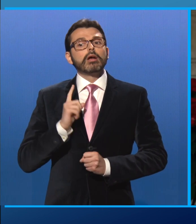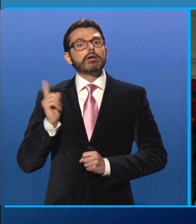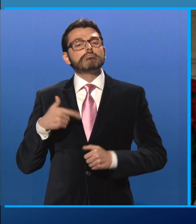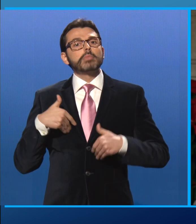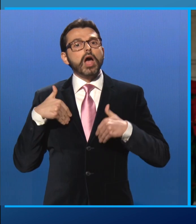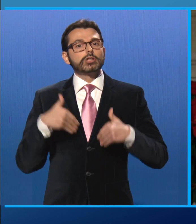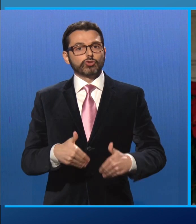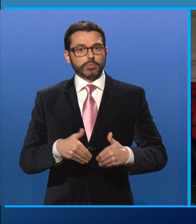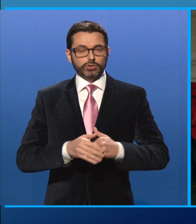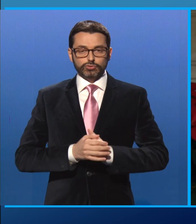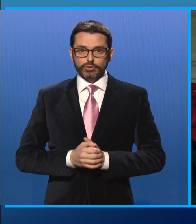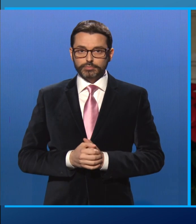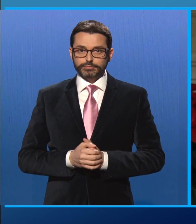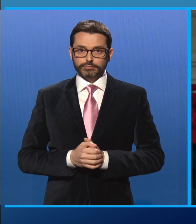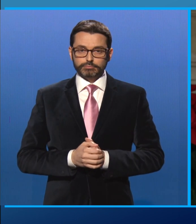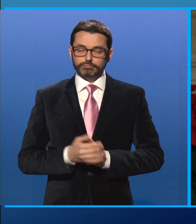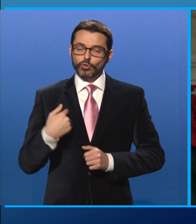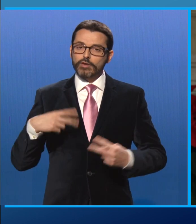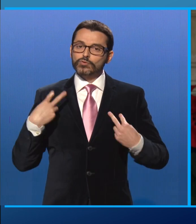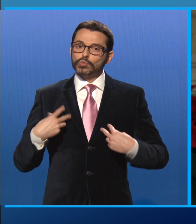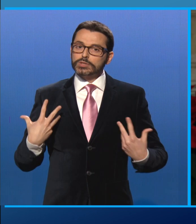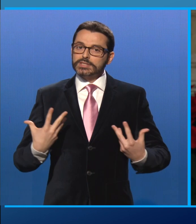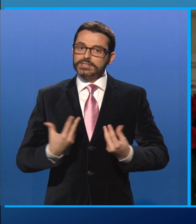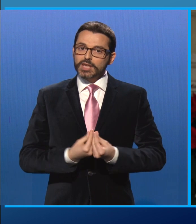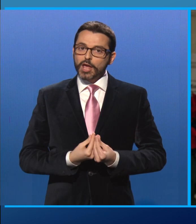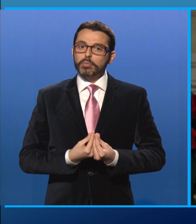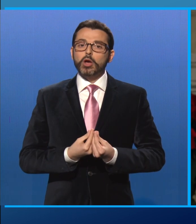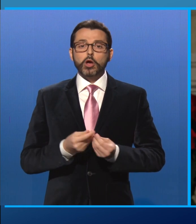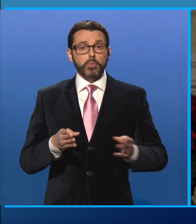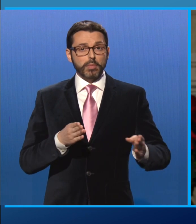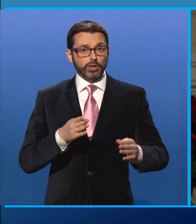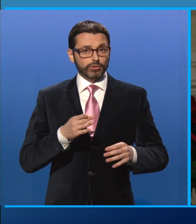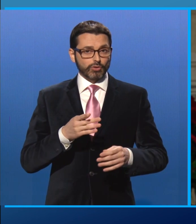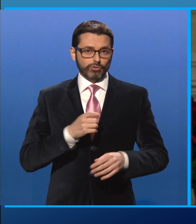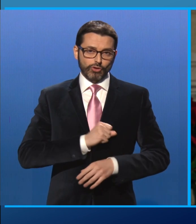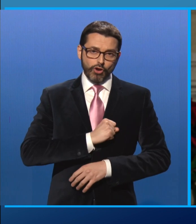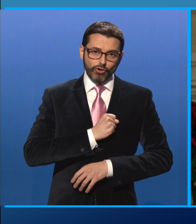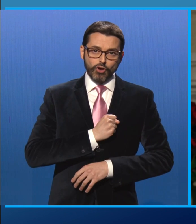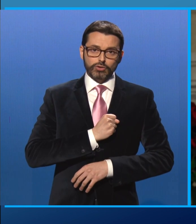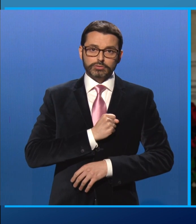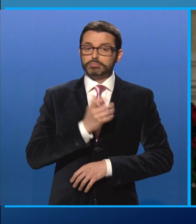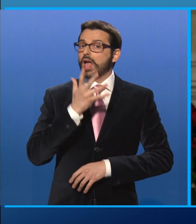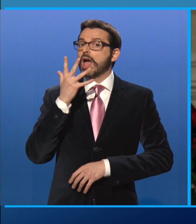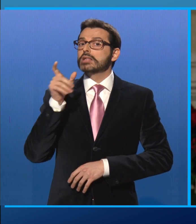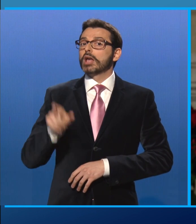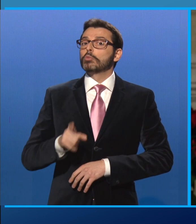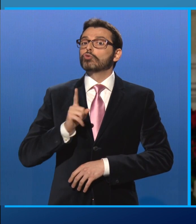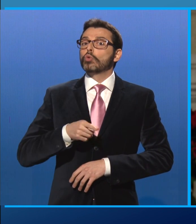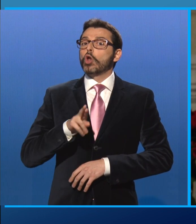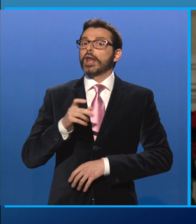Abbiamo vissuto insieme momenti dolorosi. Dall'assassino di Giulio Regeni, mentre